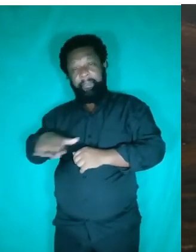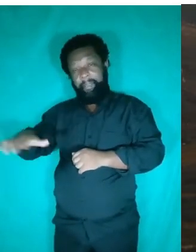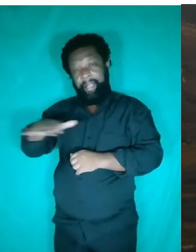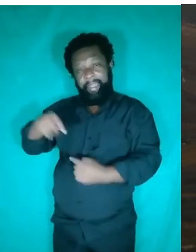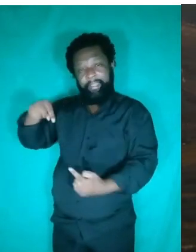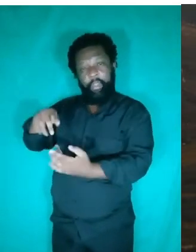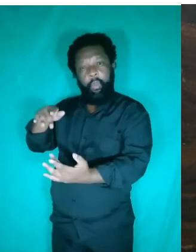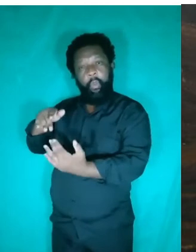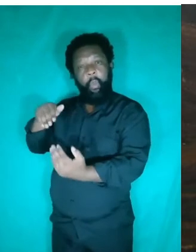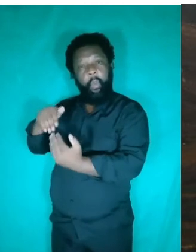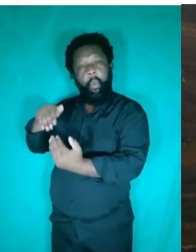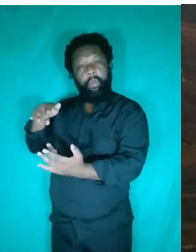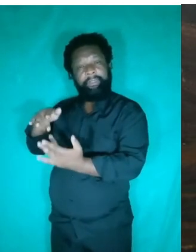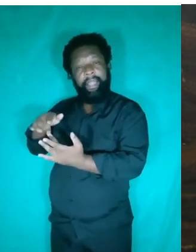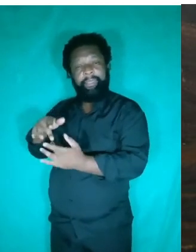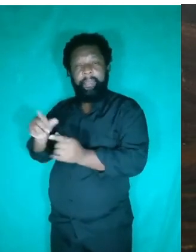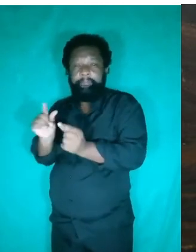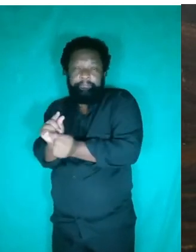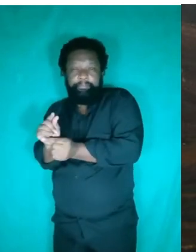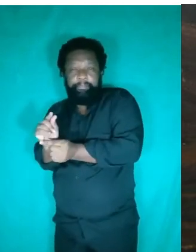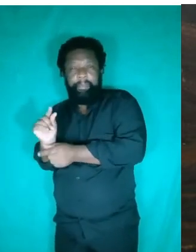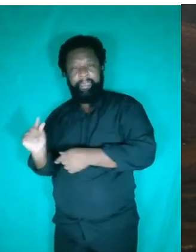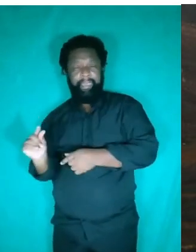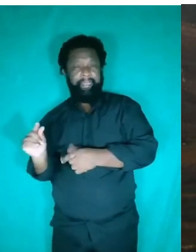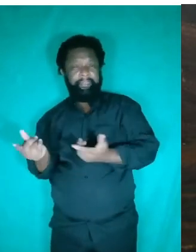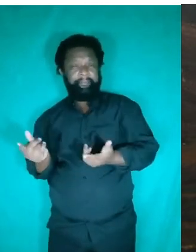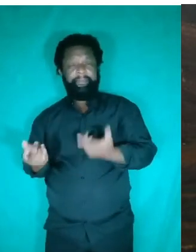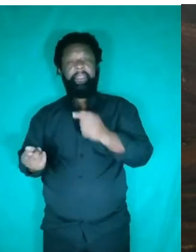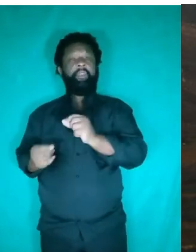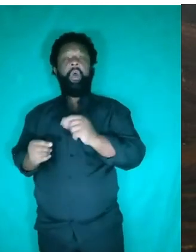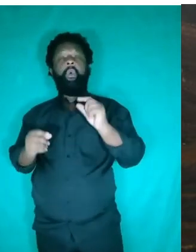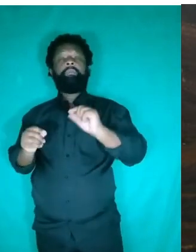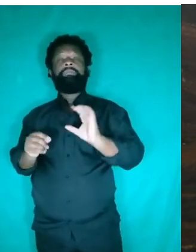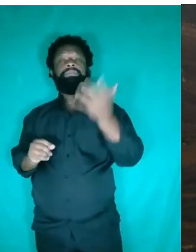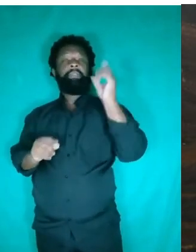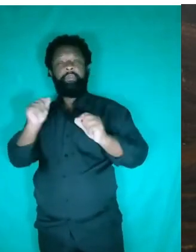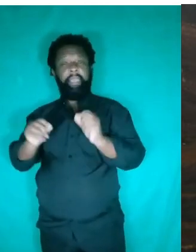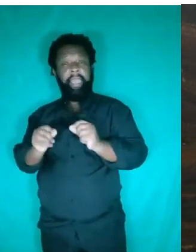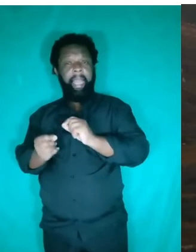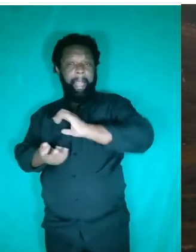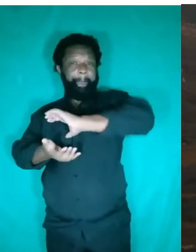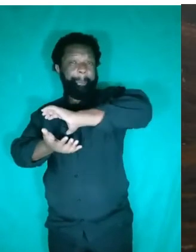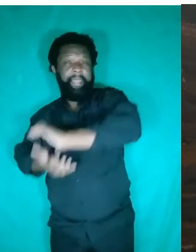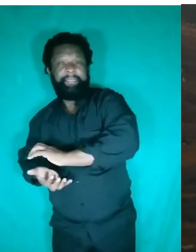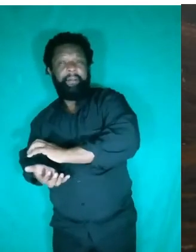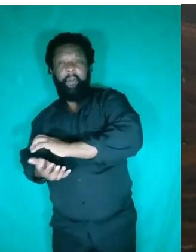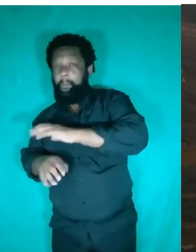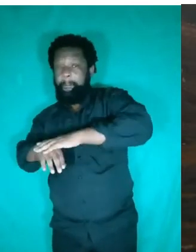superfície, ela é pequena. Então, se a área de contato é pequena, o que ocorre com a pressão? A pressão aumenta. Então,